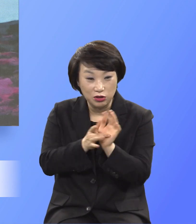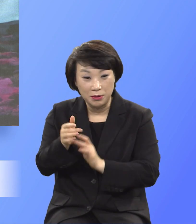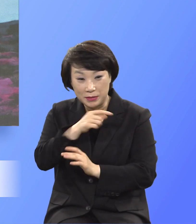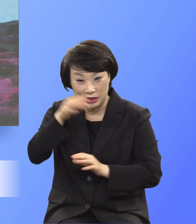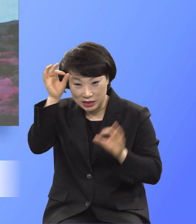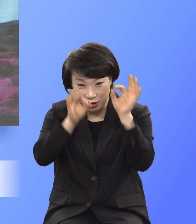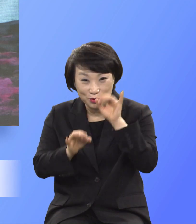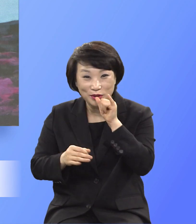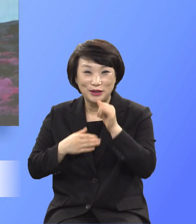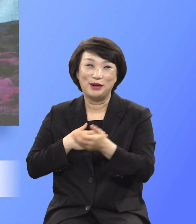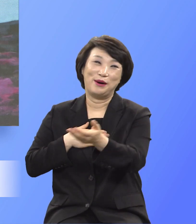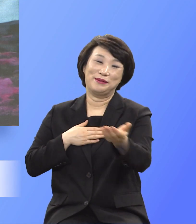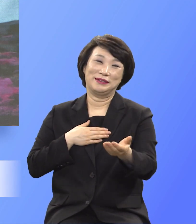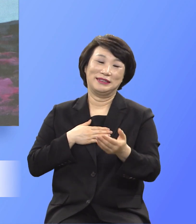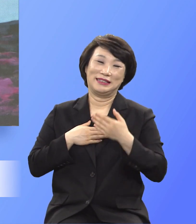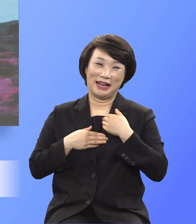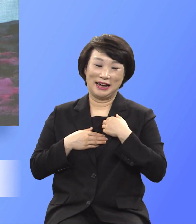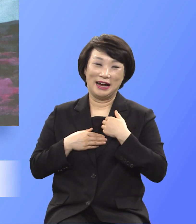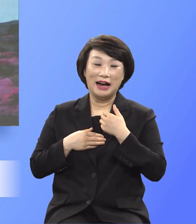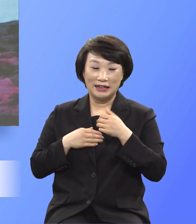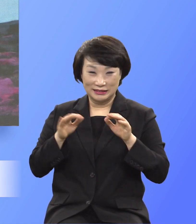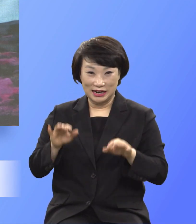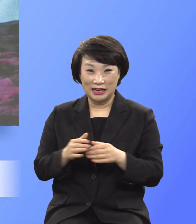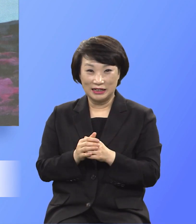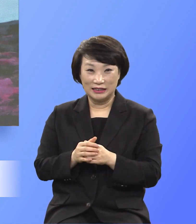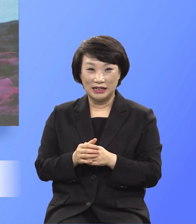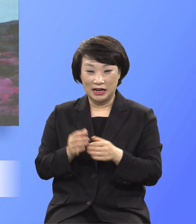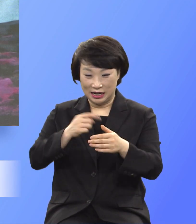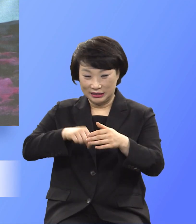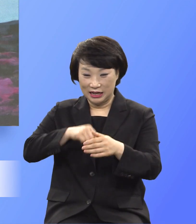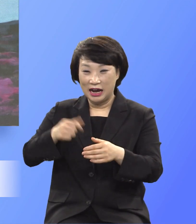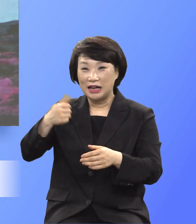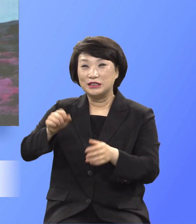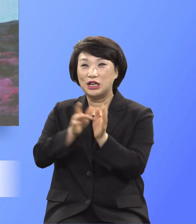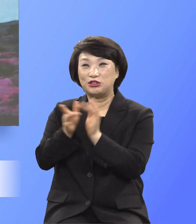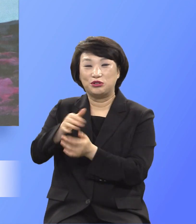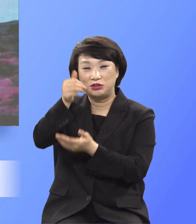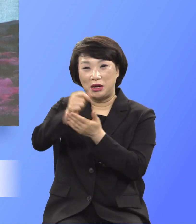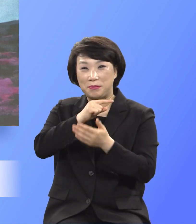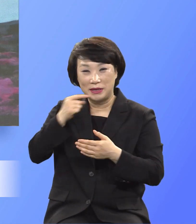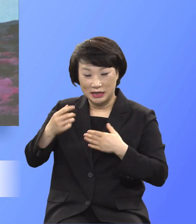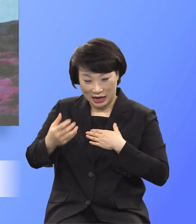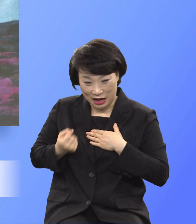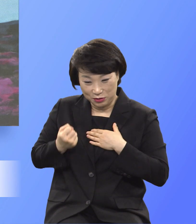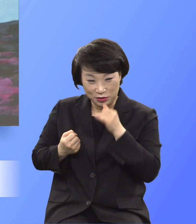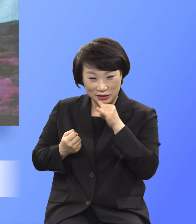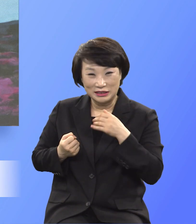아들의 피를 보고 여러분들을 드리는 여러분 자신을 만나고자 함이라.